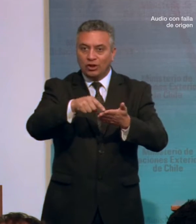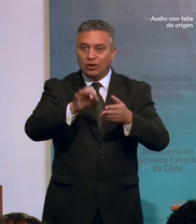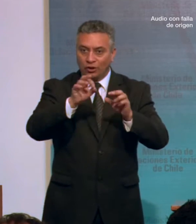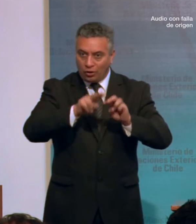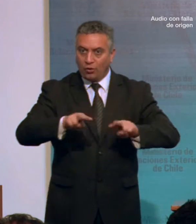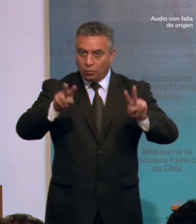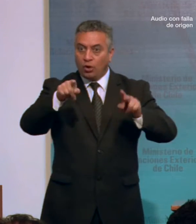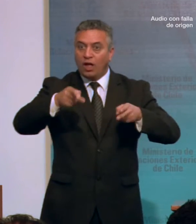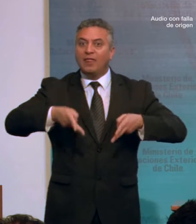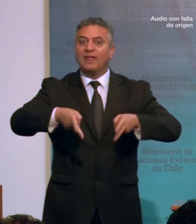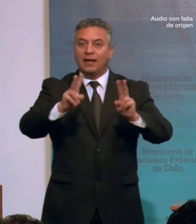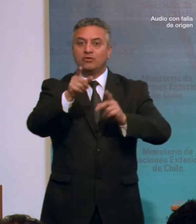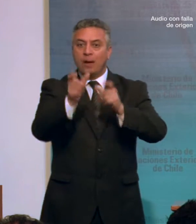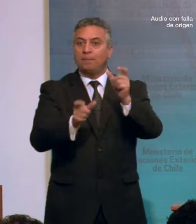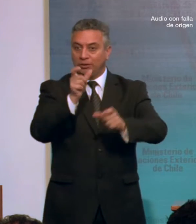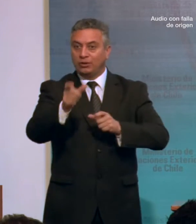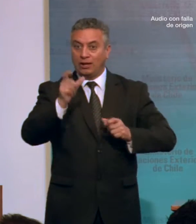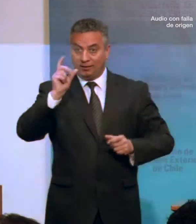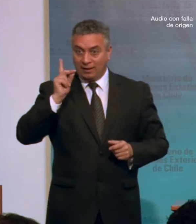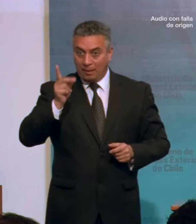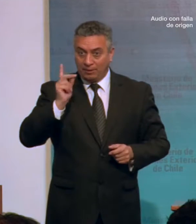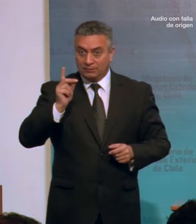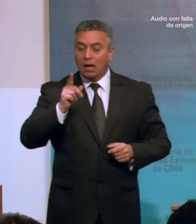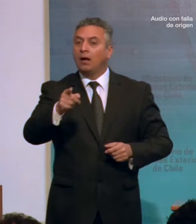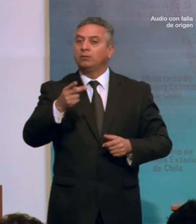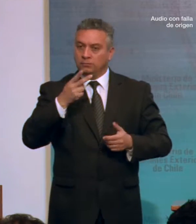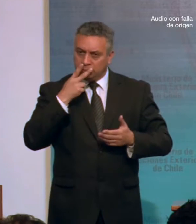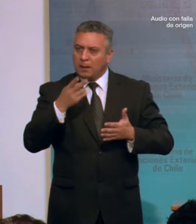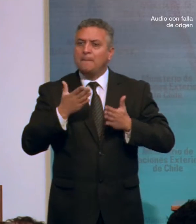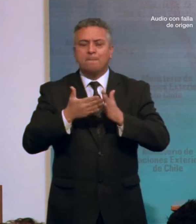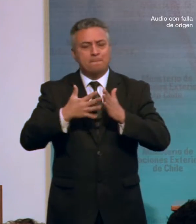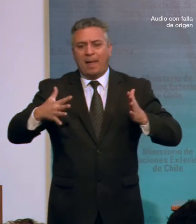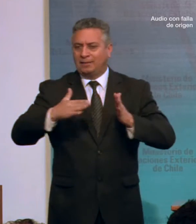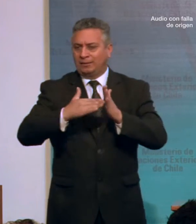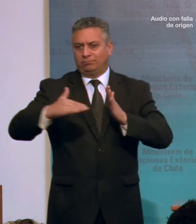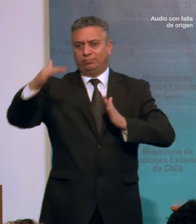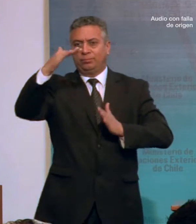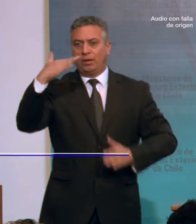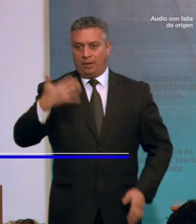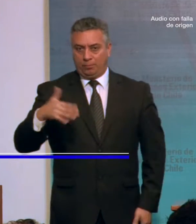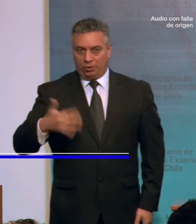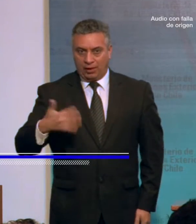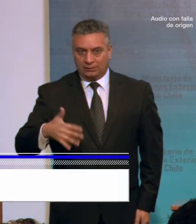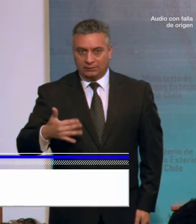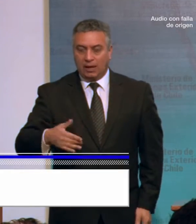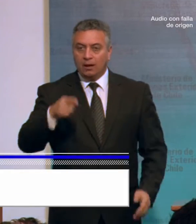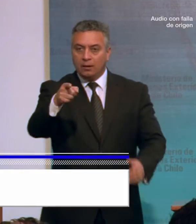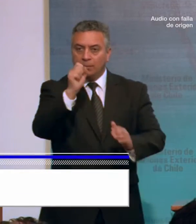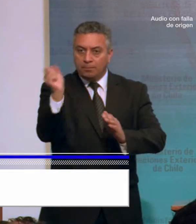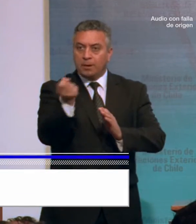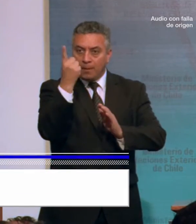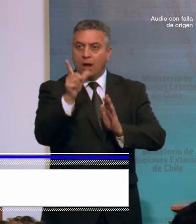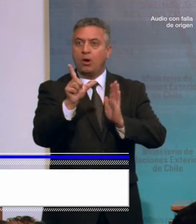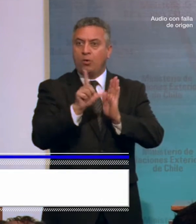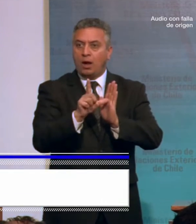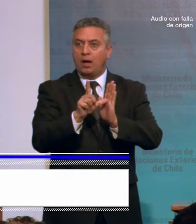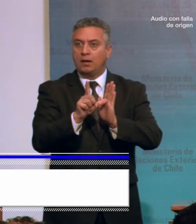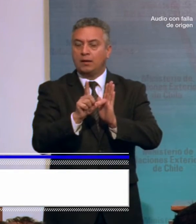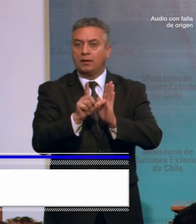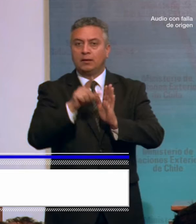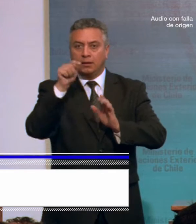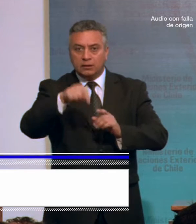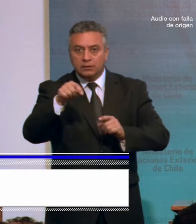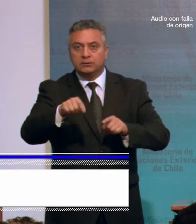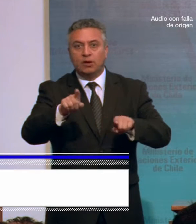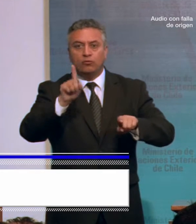Derechos de las Personas con Discapacidad, reviste la más alta importancia. En primer lugar, porque este instrumento